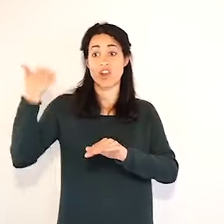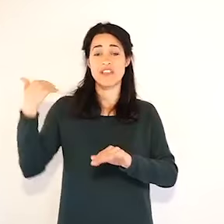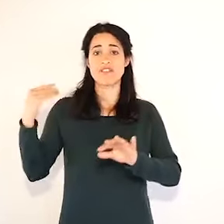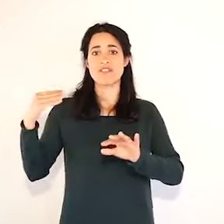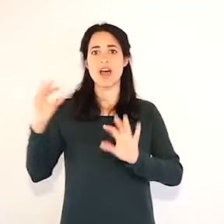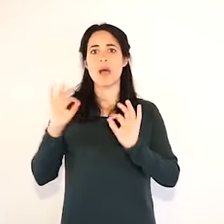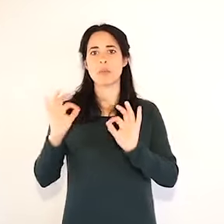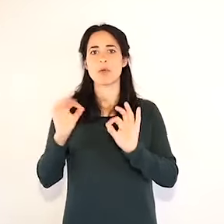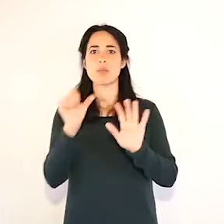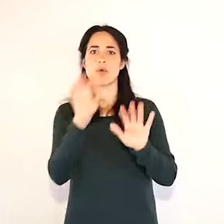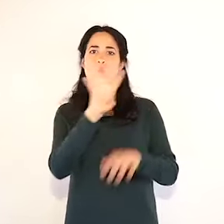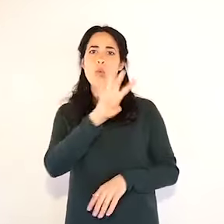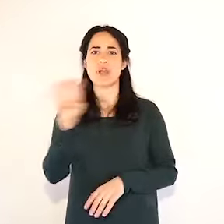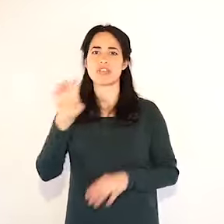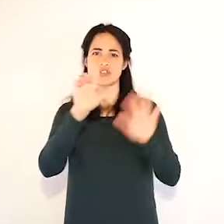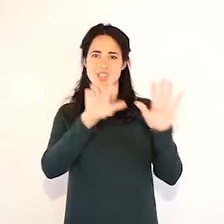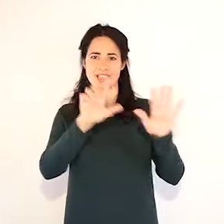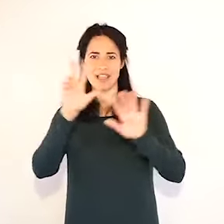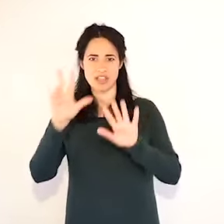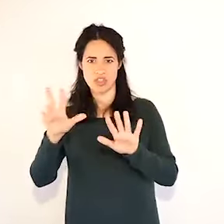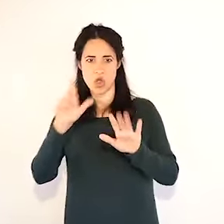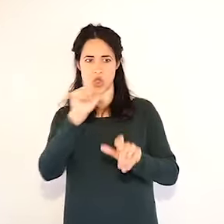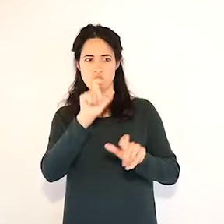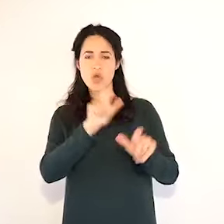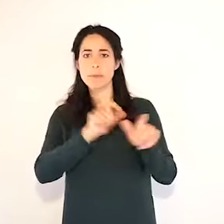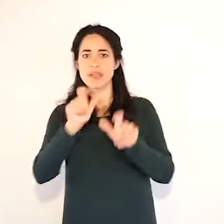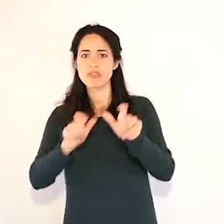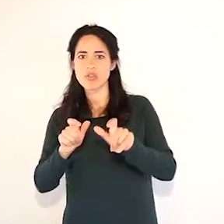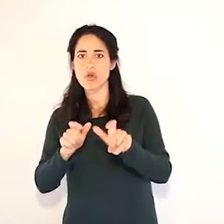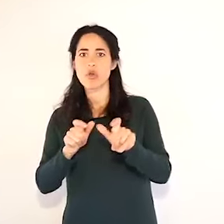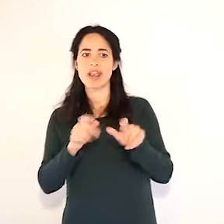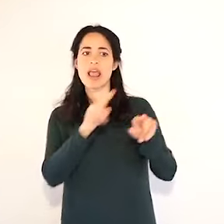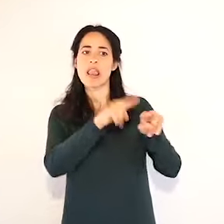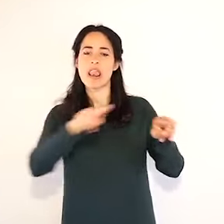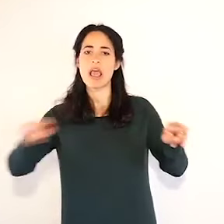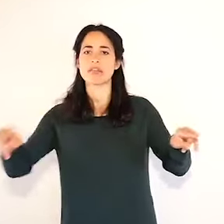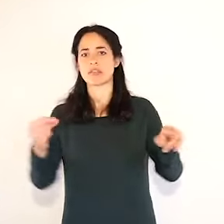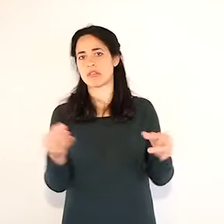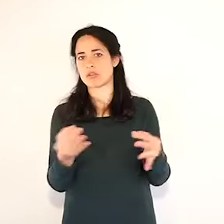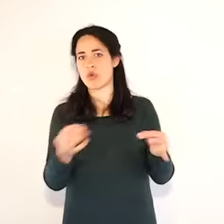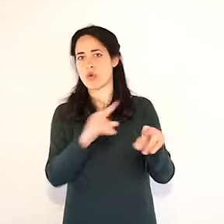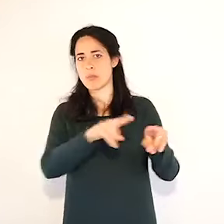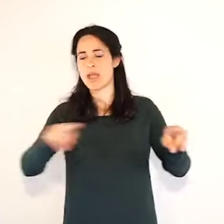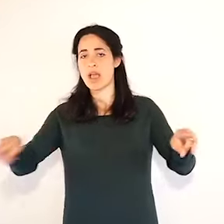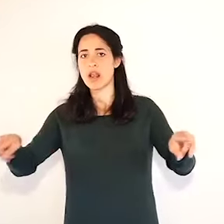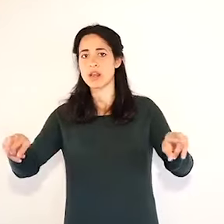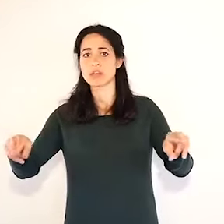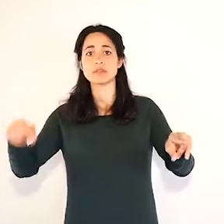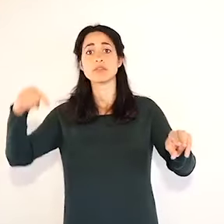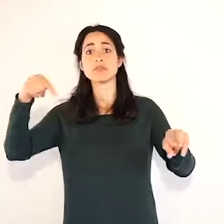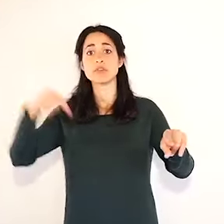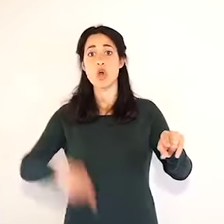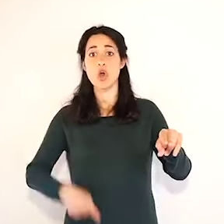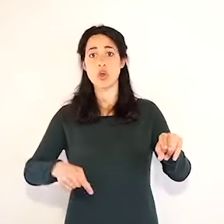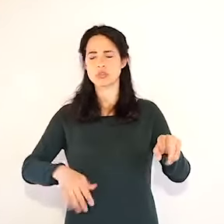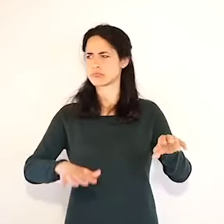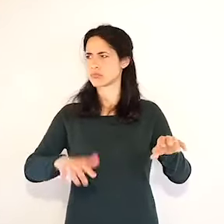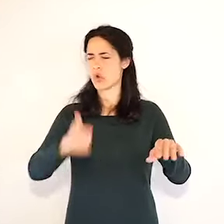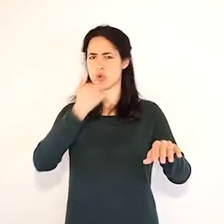Covid, oggi ne abbiamo 66 in meno e,